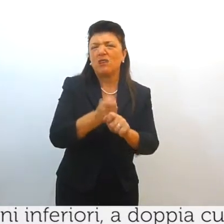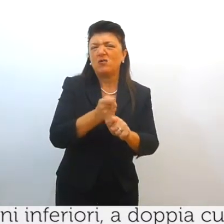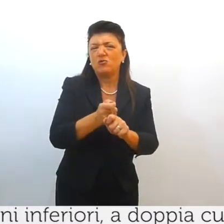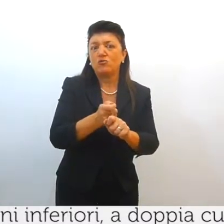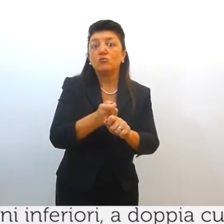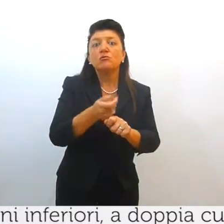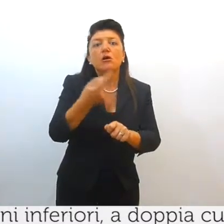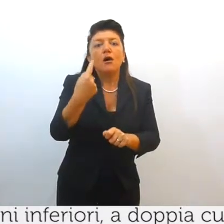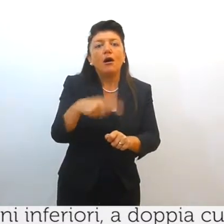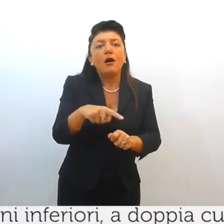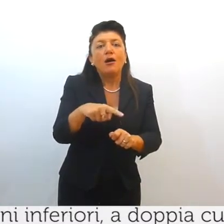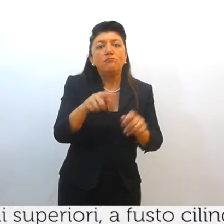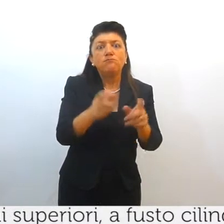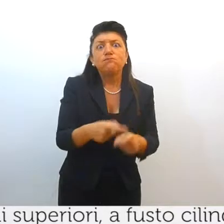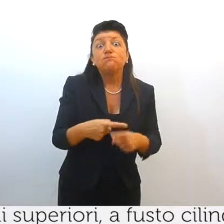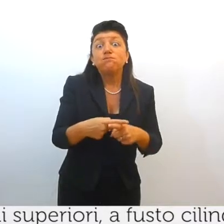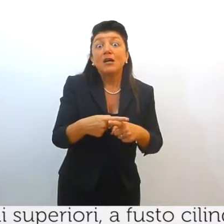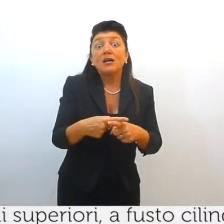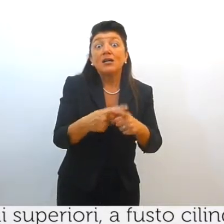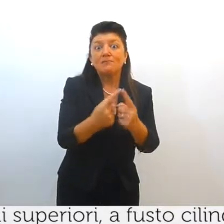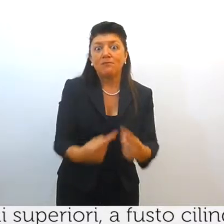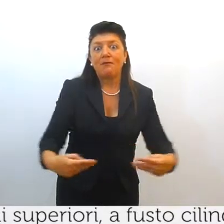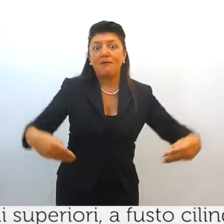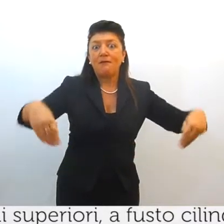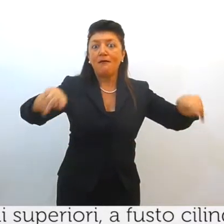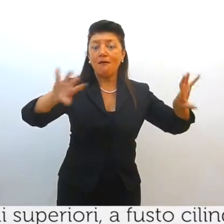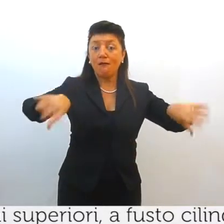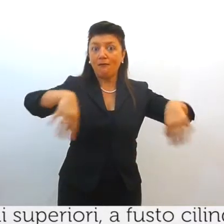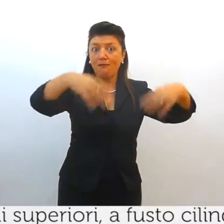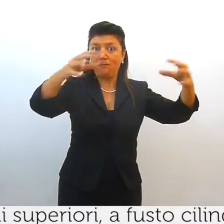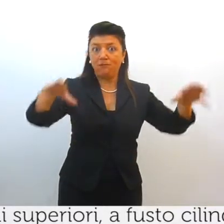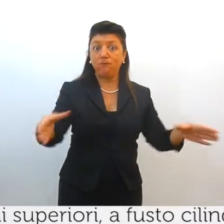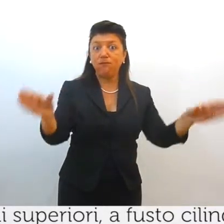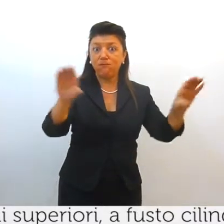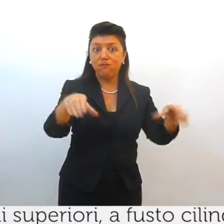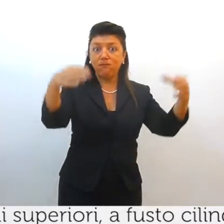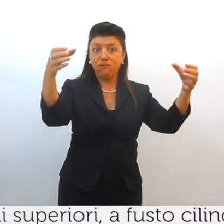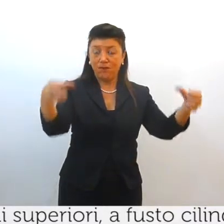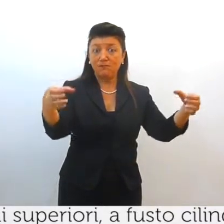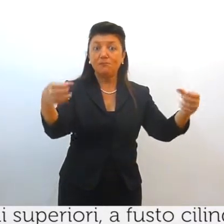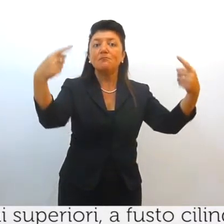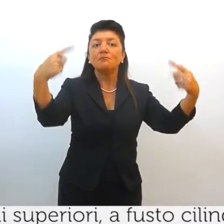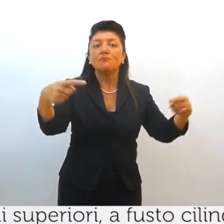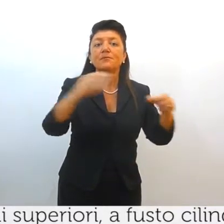I sostegni superiori, a fusto cilindrico modanato, culminano in liscipobi di ottone.